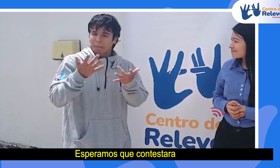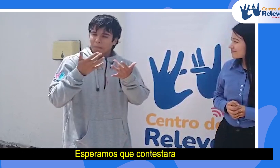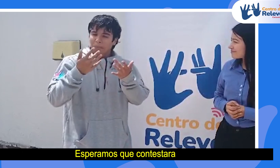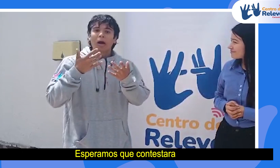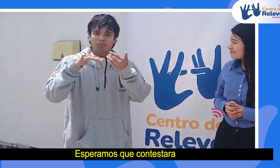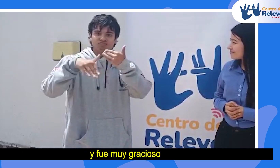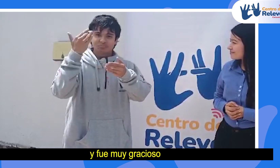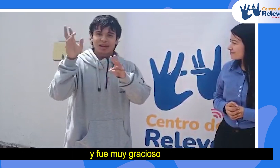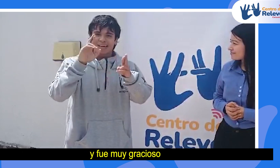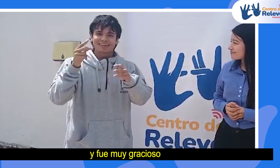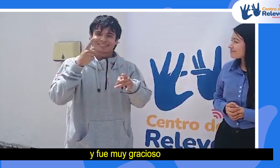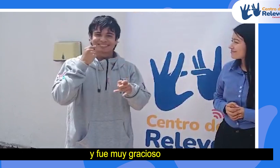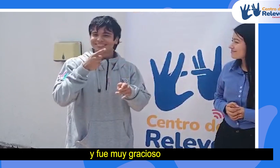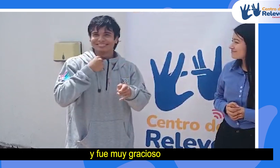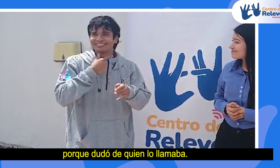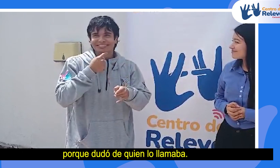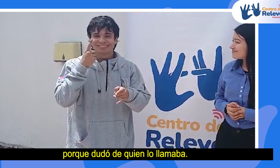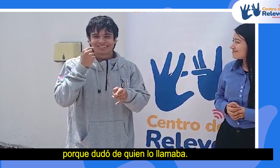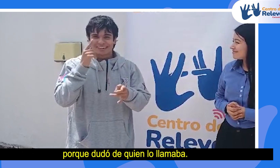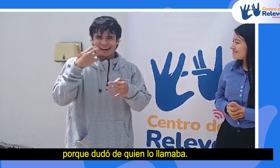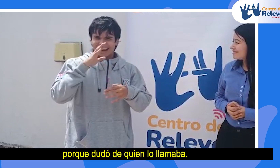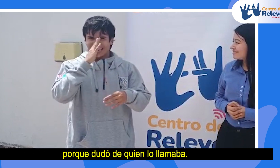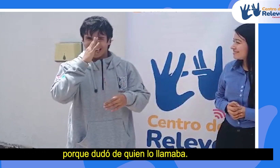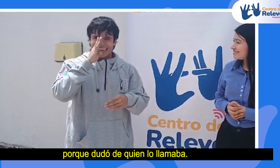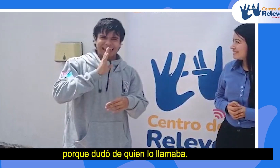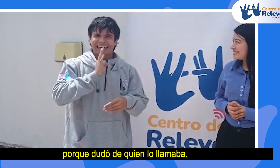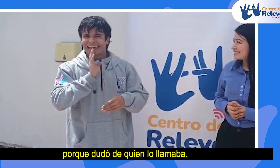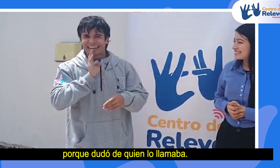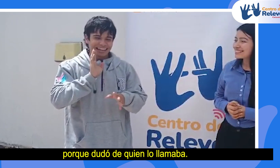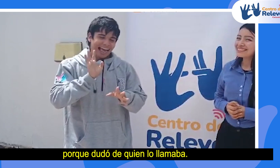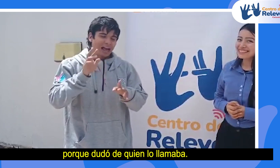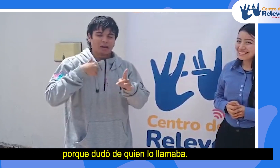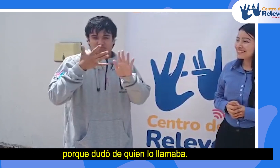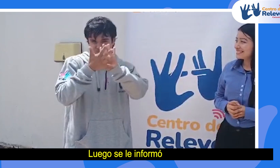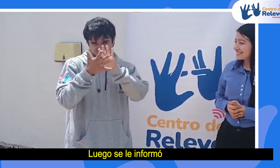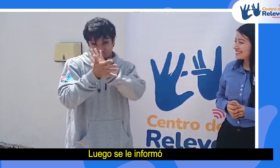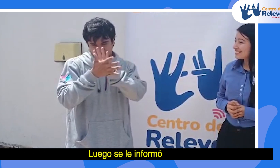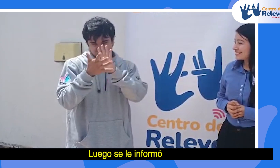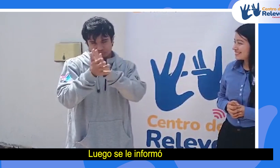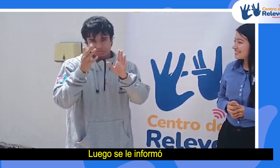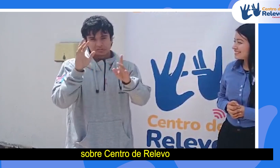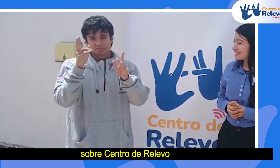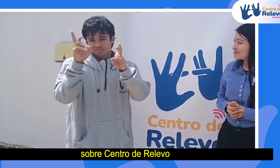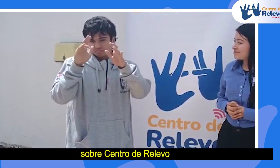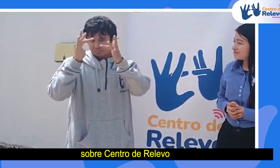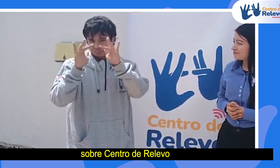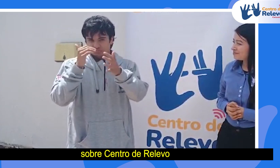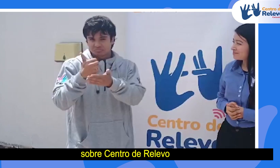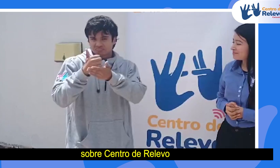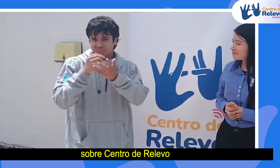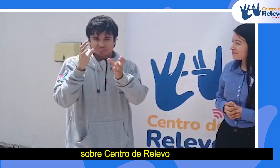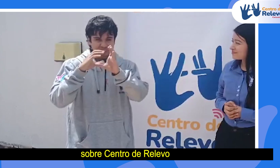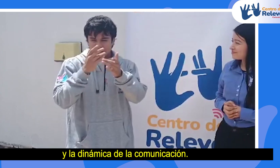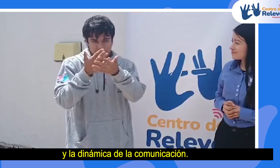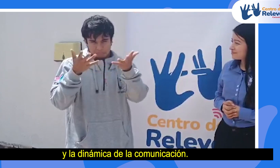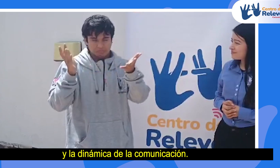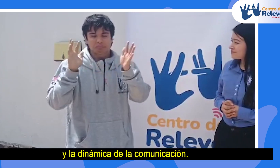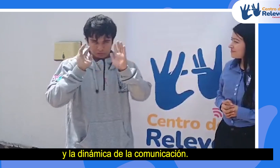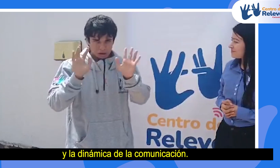contestara y fue muy gracioso porque dudó de quién lo llamaba, luego se le informó sobre centro de relevo y la dinámica de la